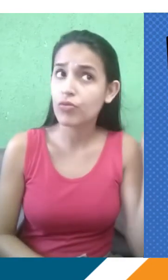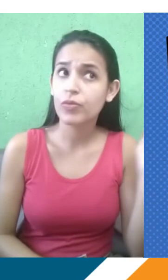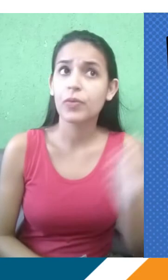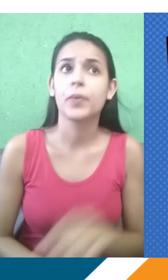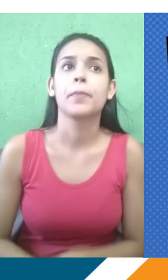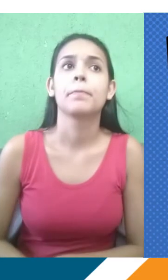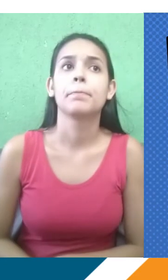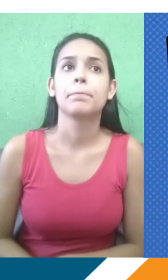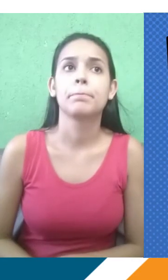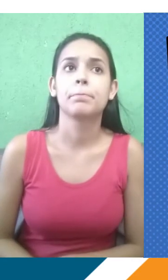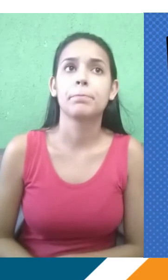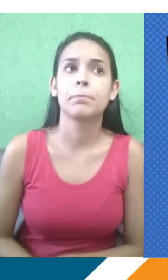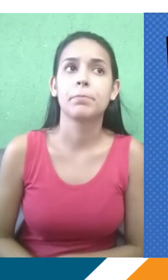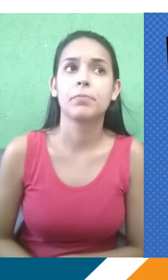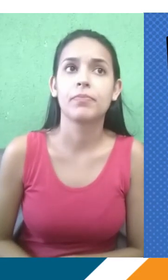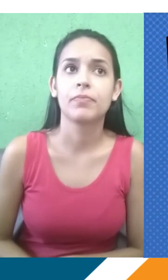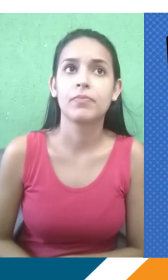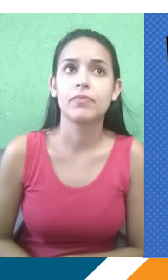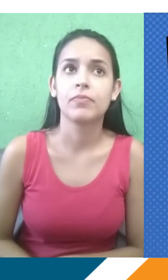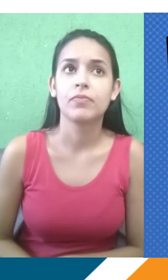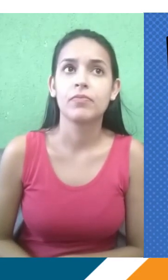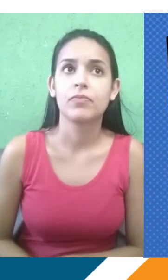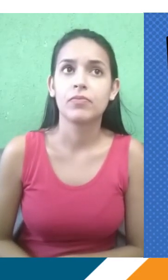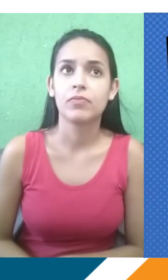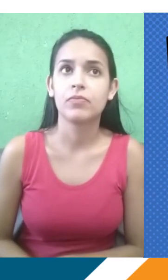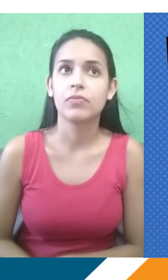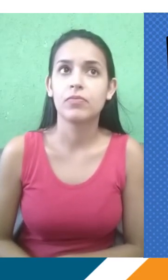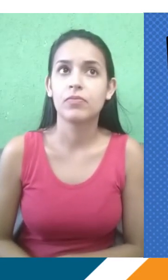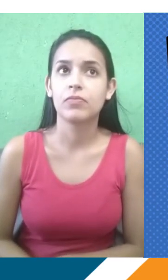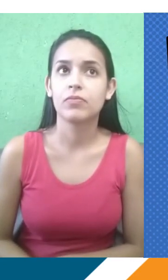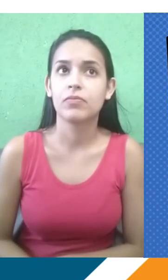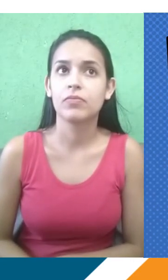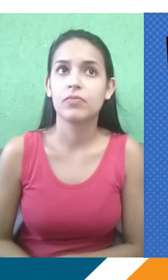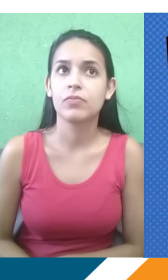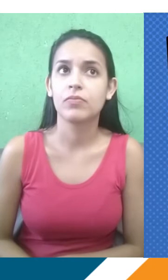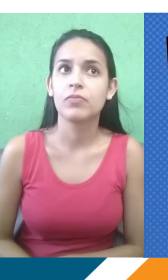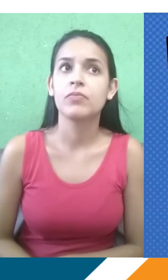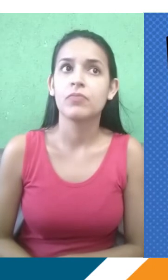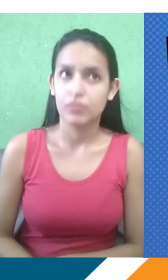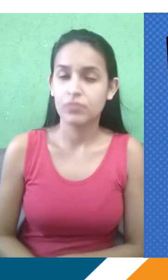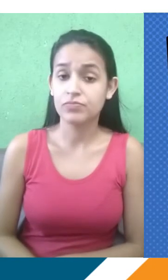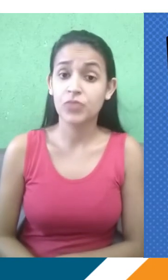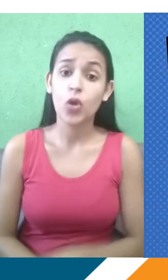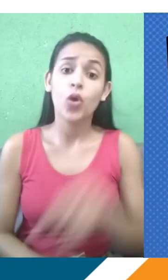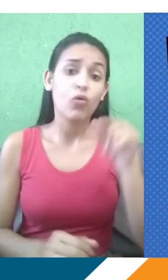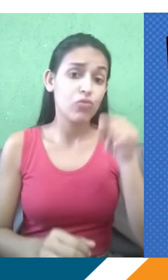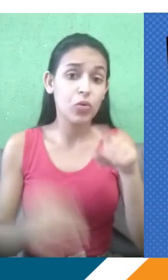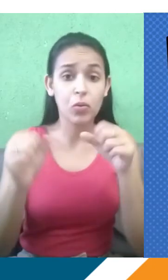ou a poder ver o vídeo na sua íntegra, mas é interessante também que vocês ouçam os áudios e até acompanhem com PDF. Por que não, né? Porque aí vocês podem